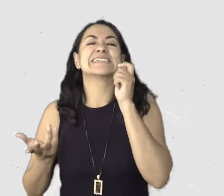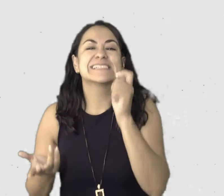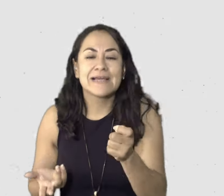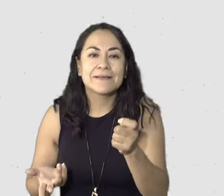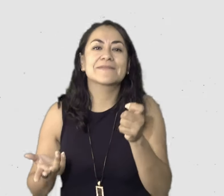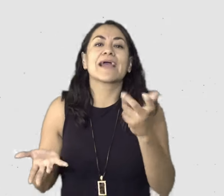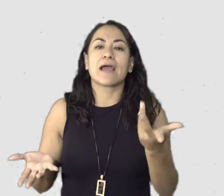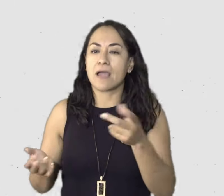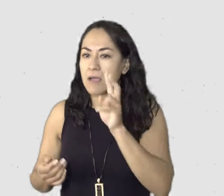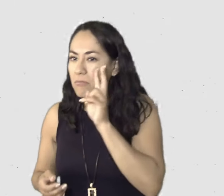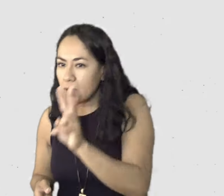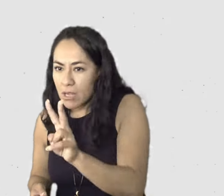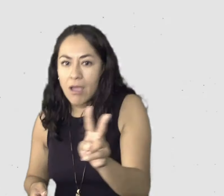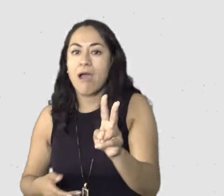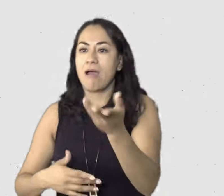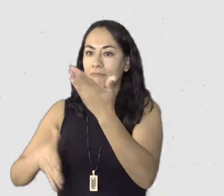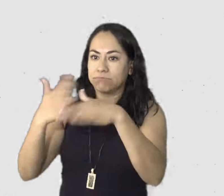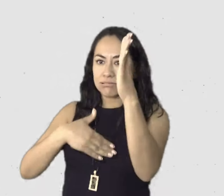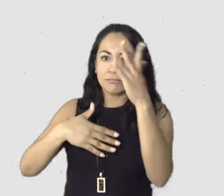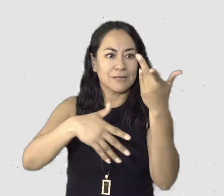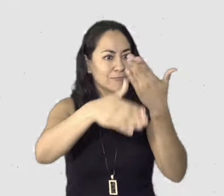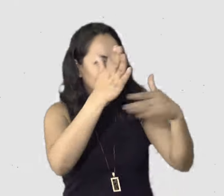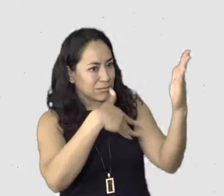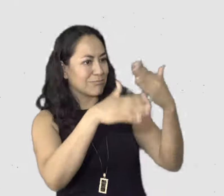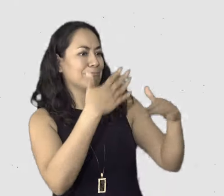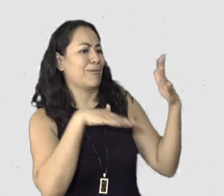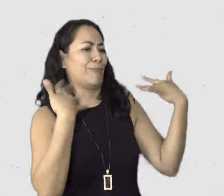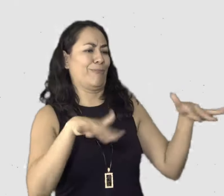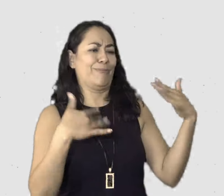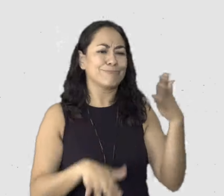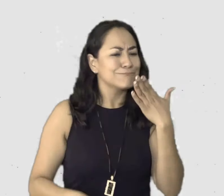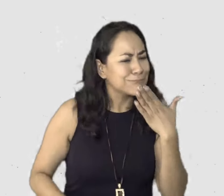los colores que se forman del todo, ¿no? Que es nuestra tribu. Hacíamos también las trivias.